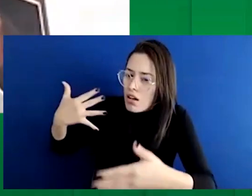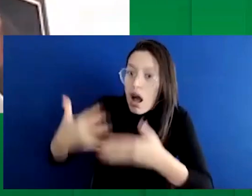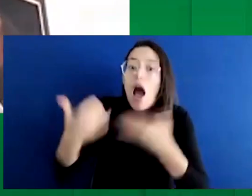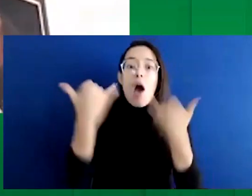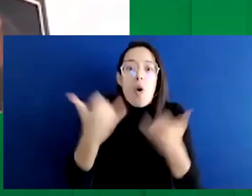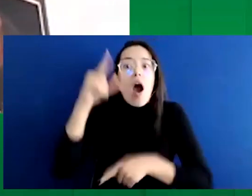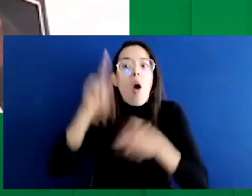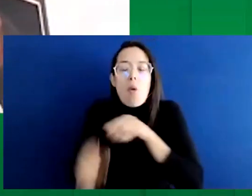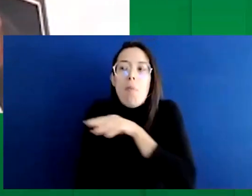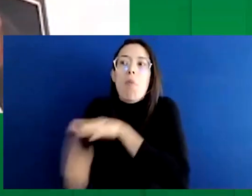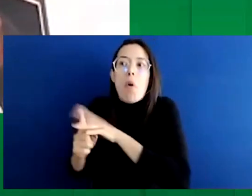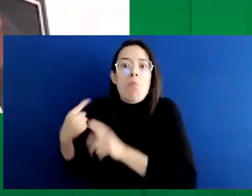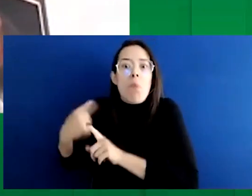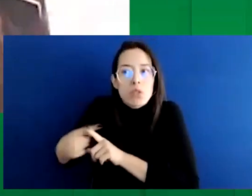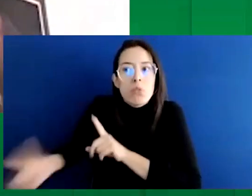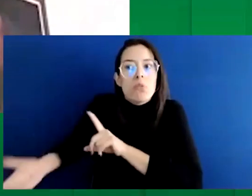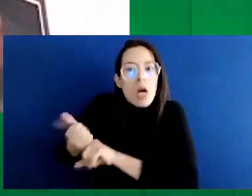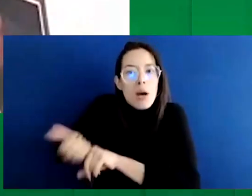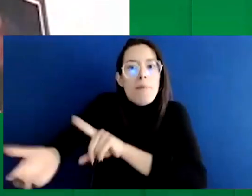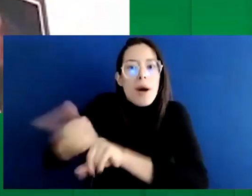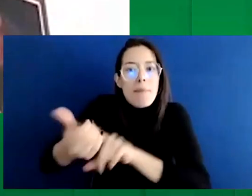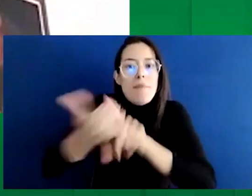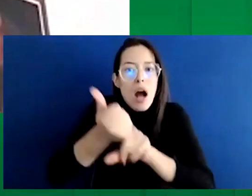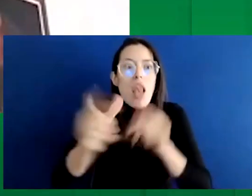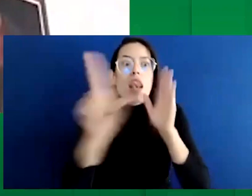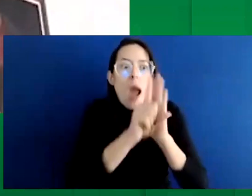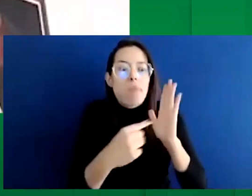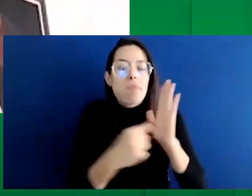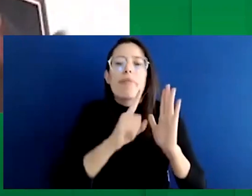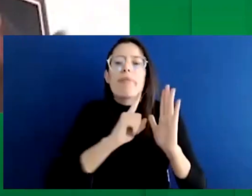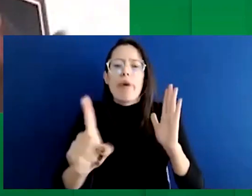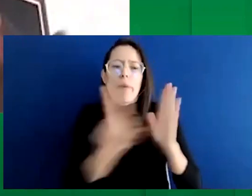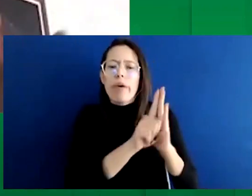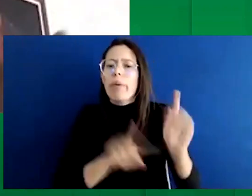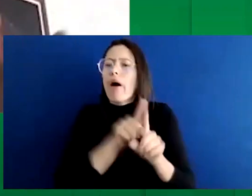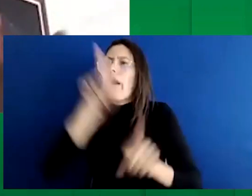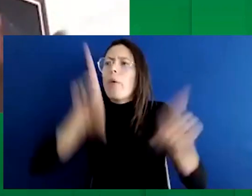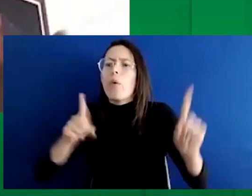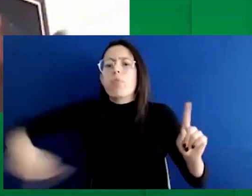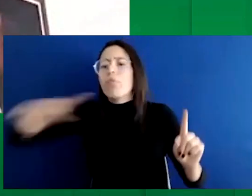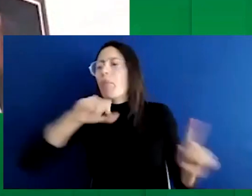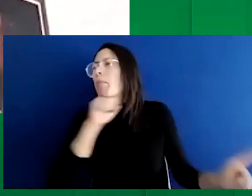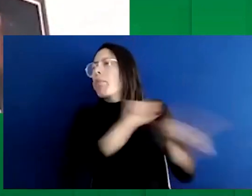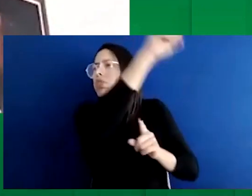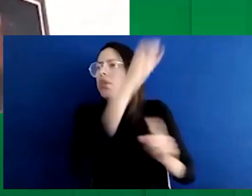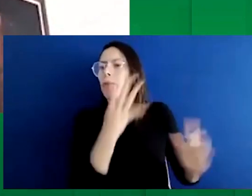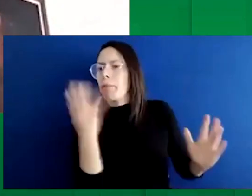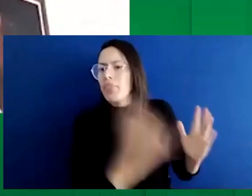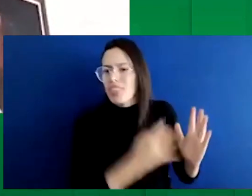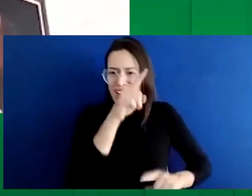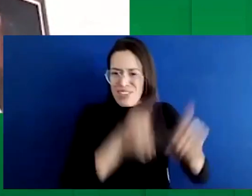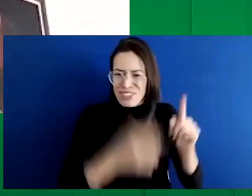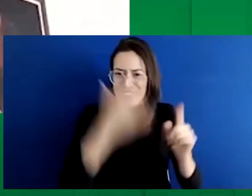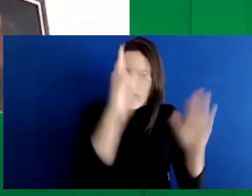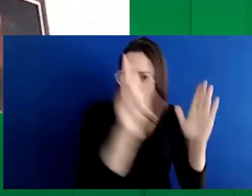tenido, pero que no se ha respetado esos acuerdos o ya lo que hoy está en decretos y